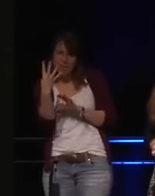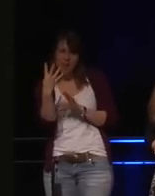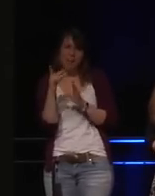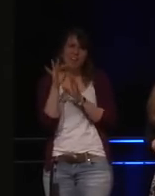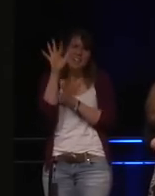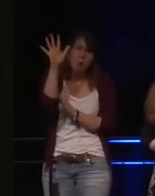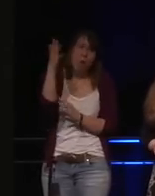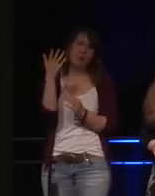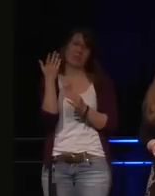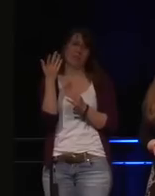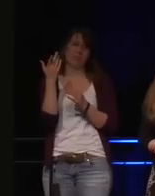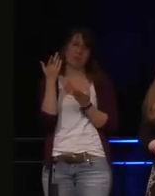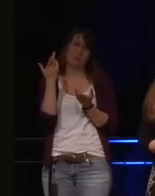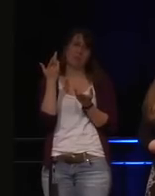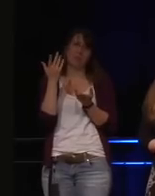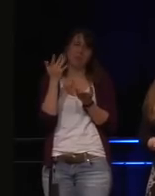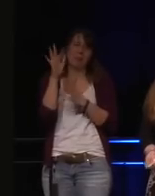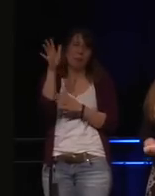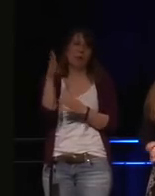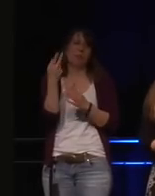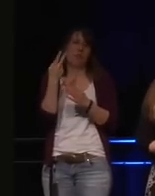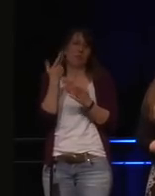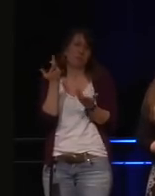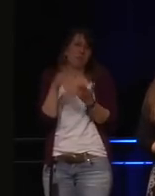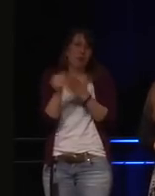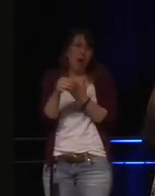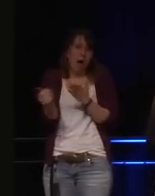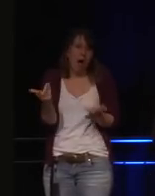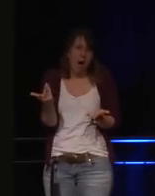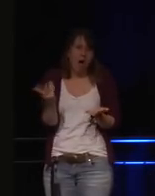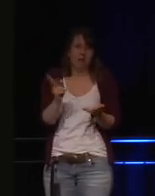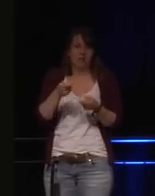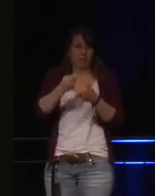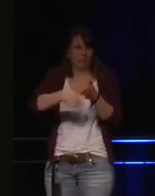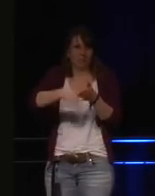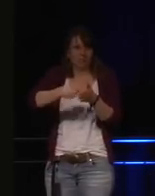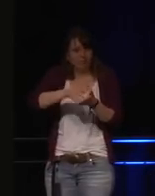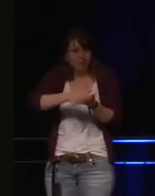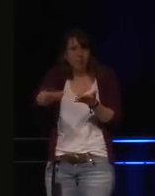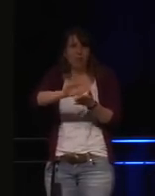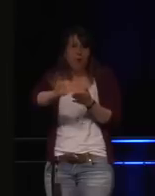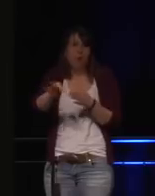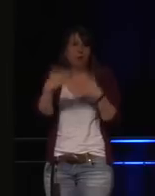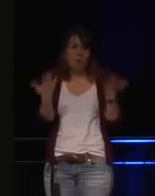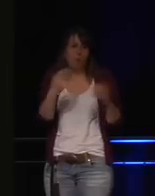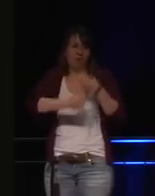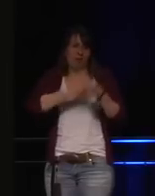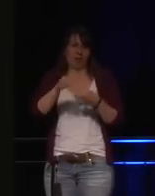1,4 Billionen Dollar in 2020 werden die Ausgaben sein. Wenn wir uns fragen,